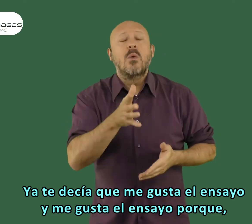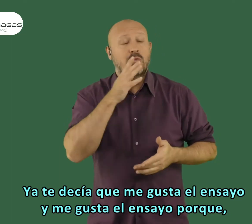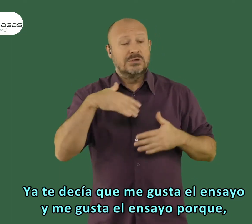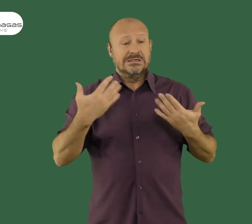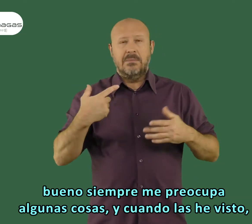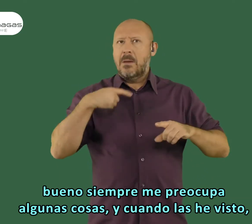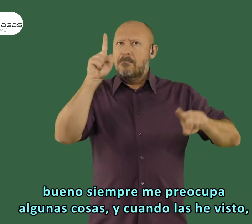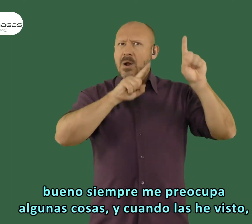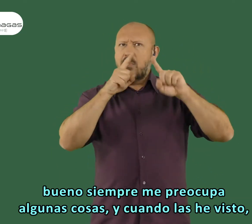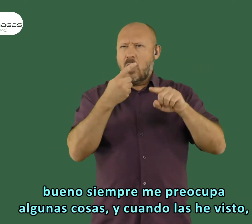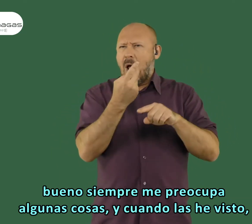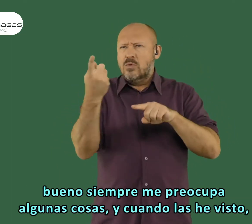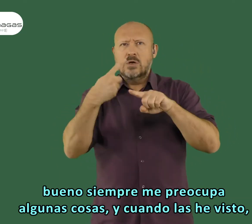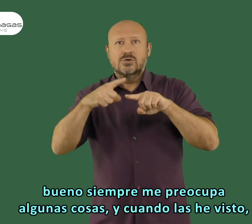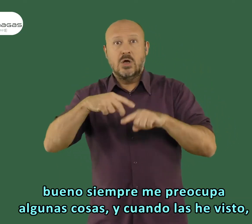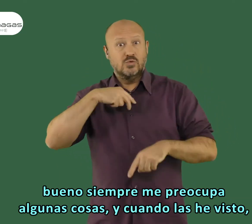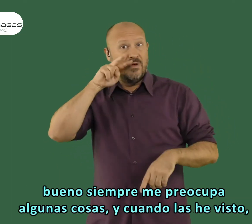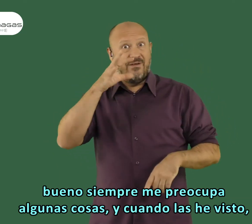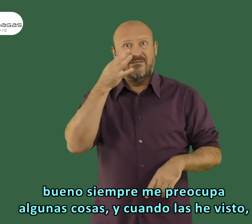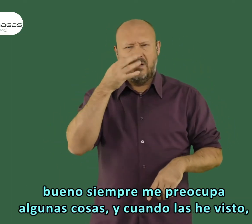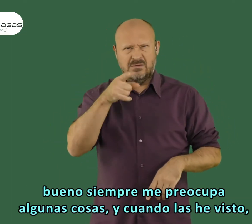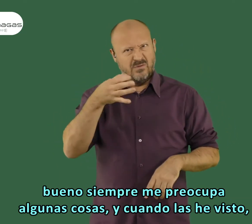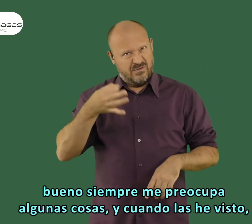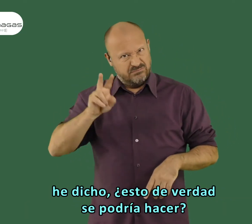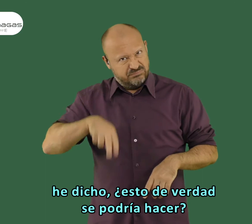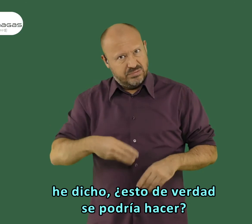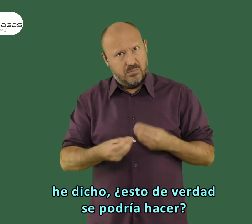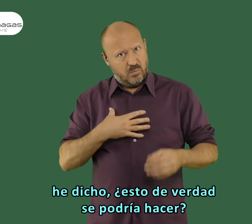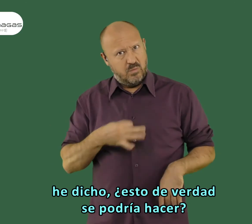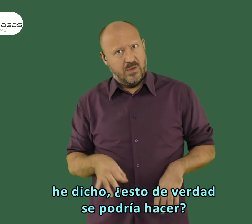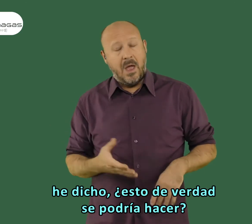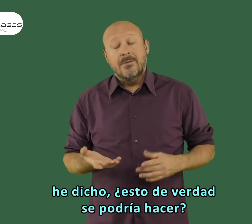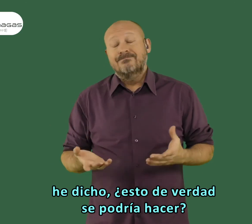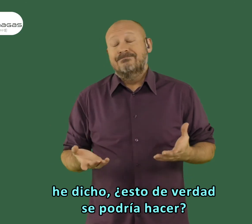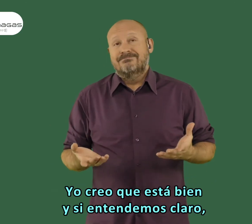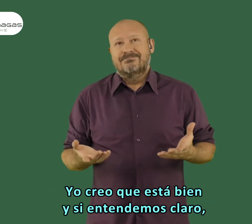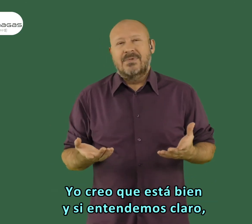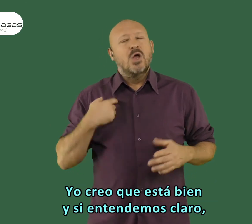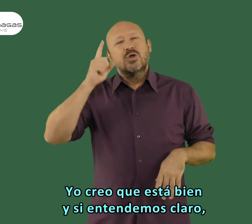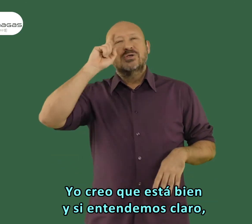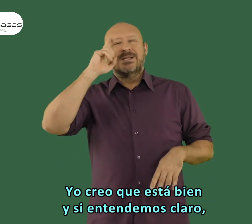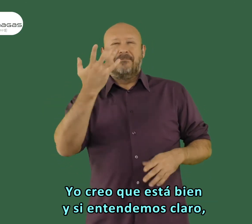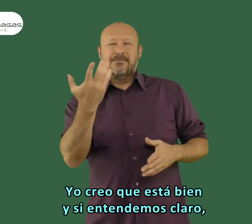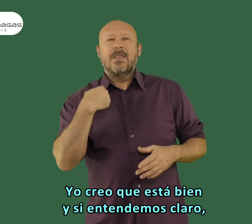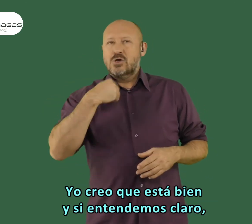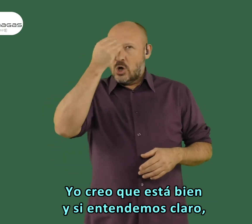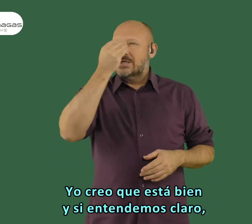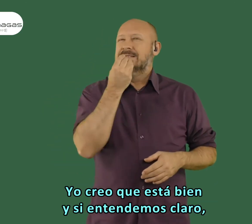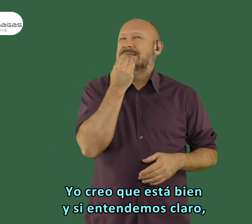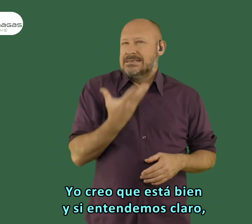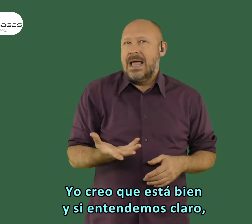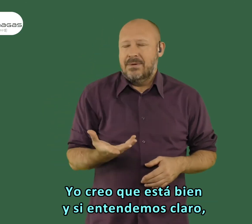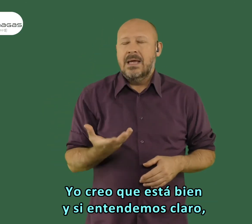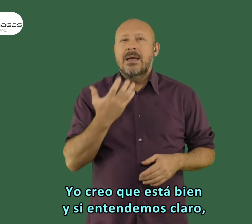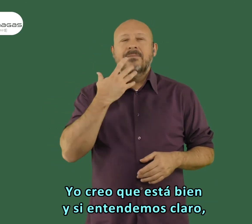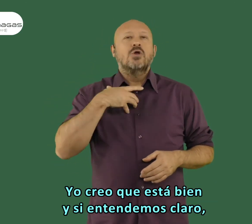ensayo porque, bueno, siempre me han preocupado algunas cosas y cuando las he visto he dicho, bueno, ¿y esto de verdad se podría hacer y tal? No sé. Yo